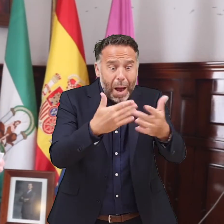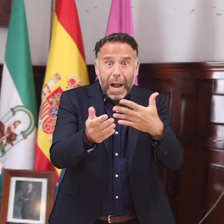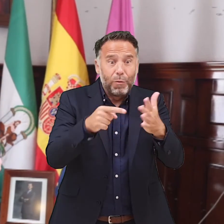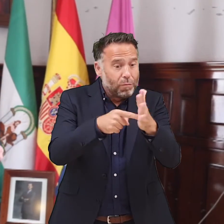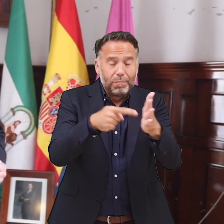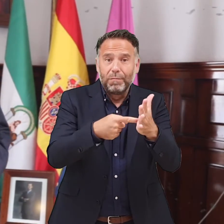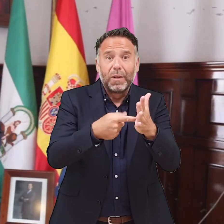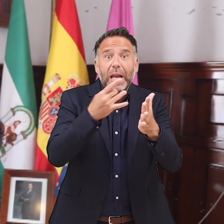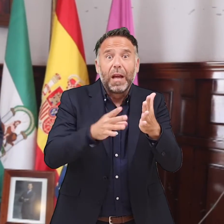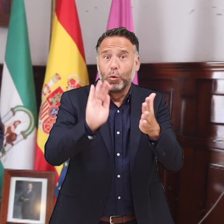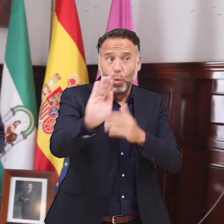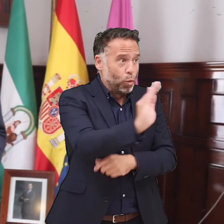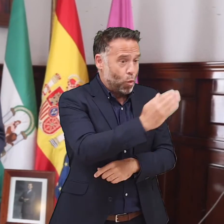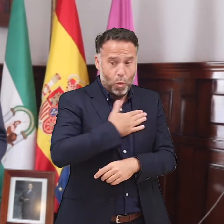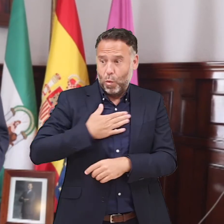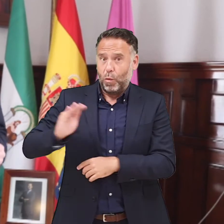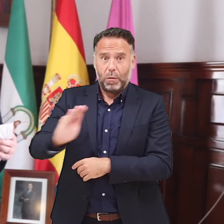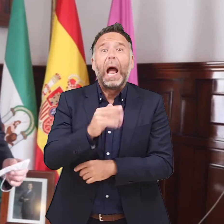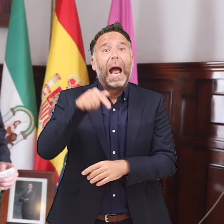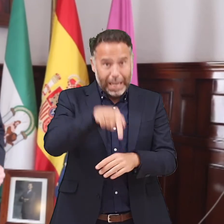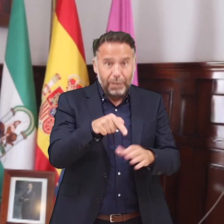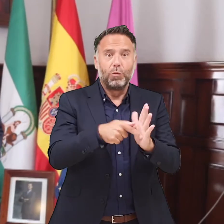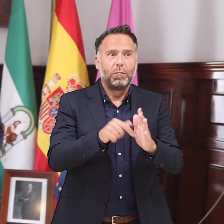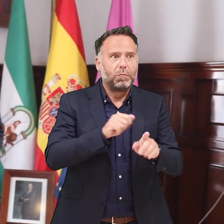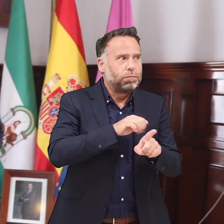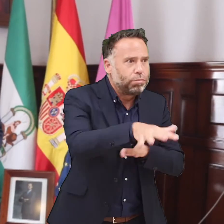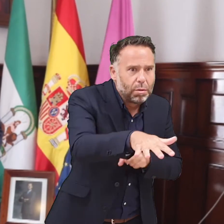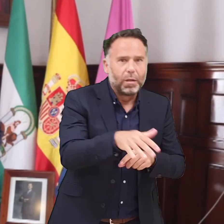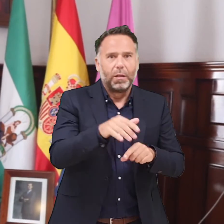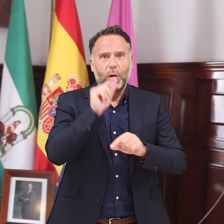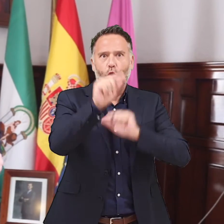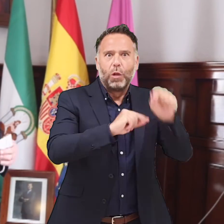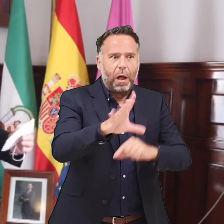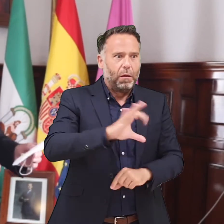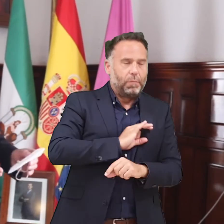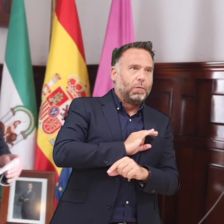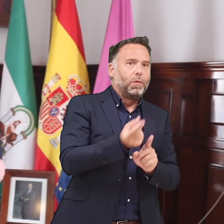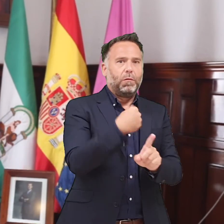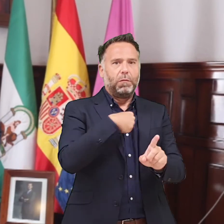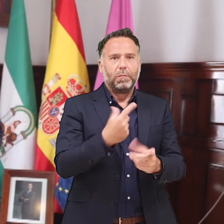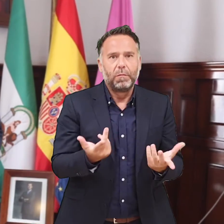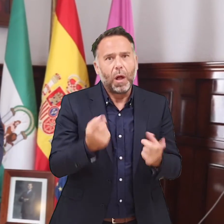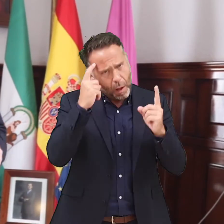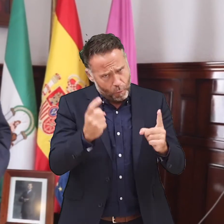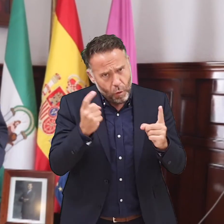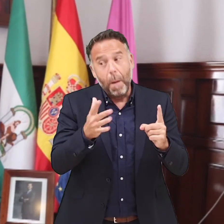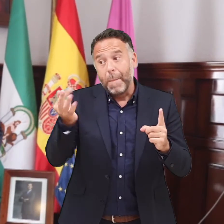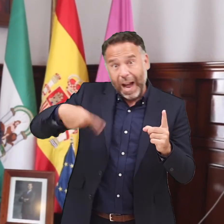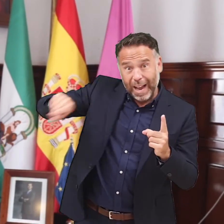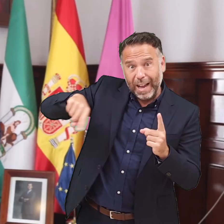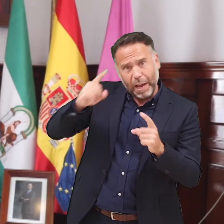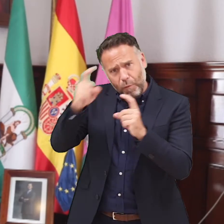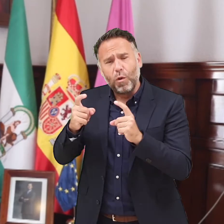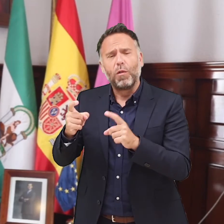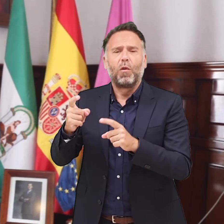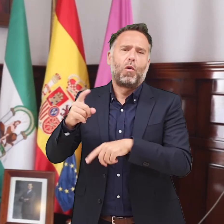en nuestras manos trabajar y colaborar. Para poner también un esfuerzo que acompaña el inmenso esfuerzo